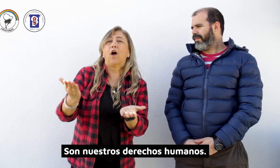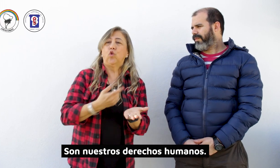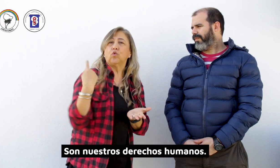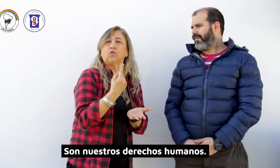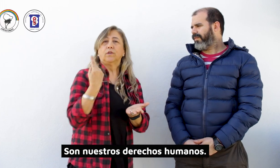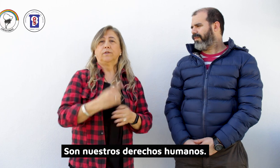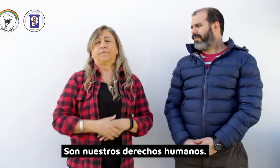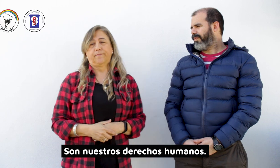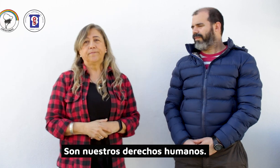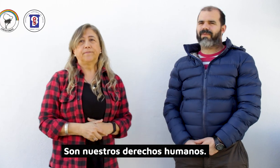derechos humanos.